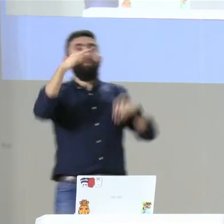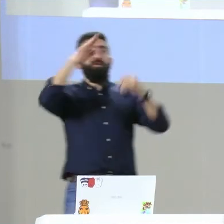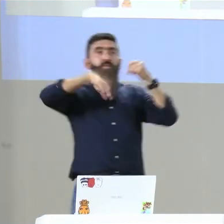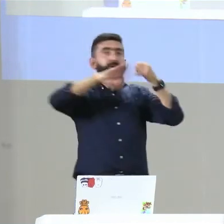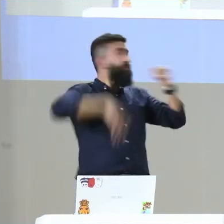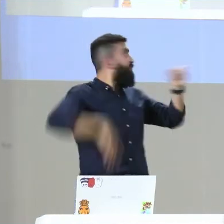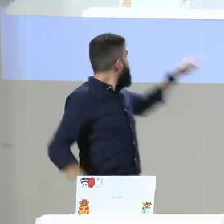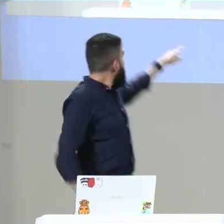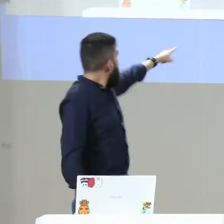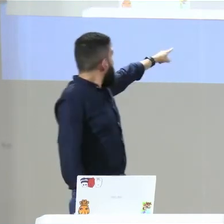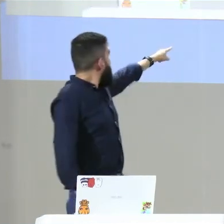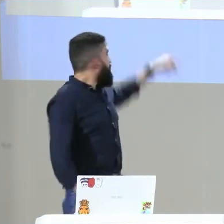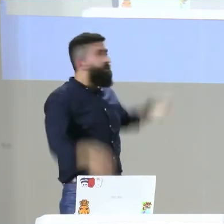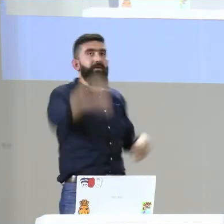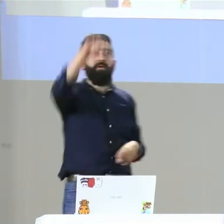algo cualitativo que va a quedar allí.